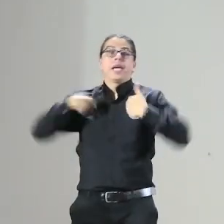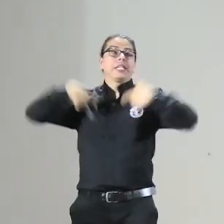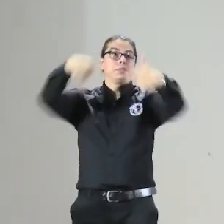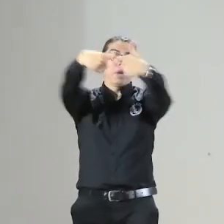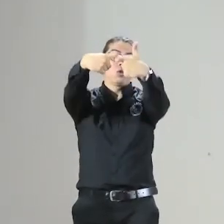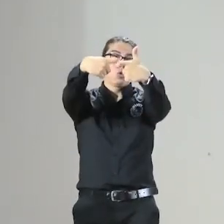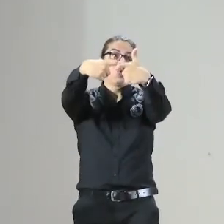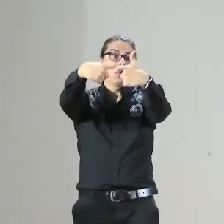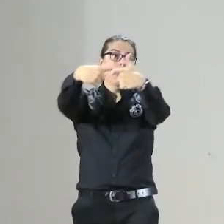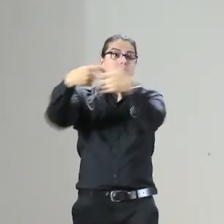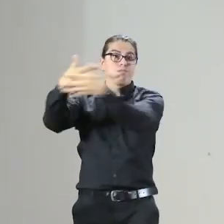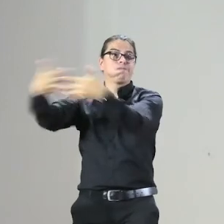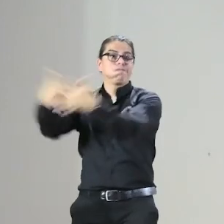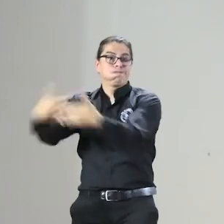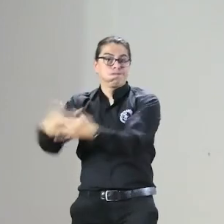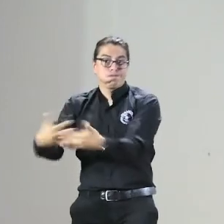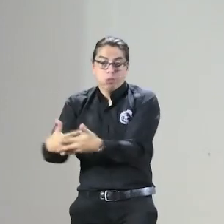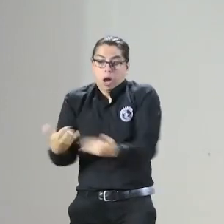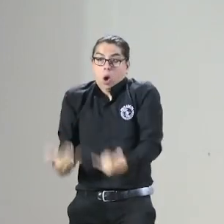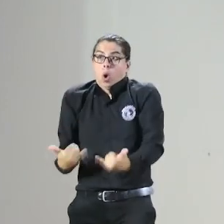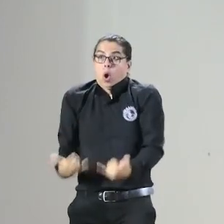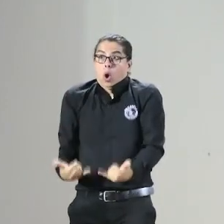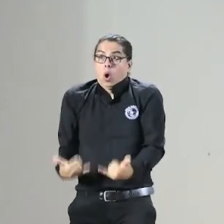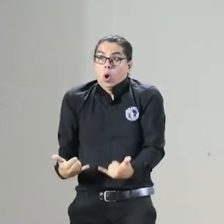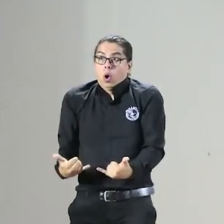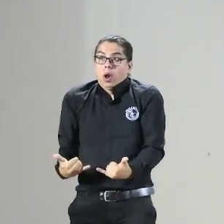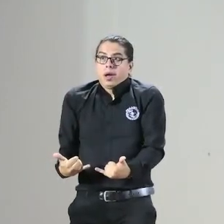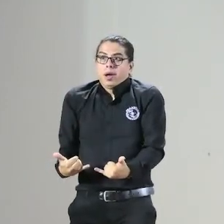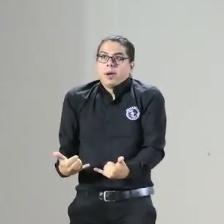momento en septiembre lo presentamos aquí en español